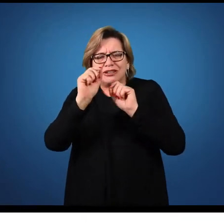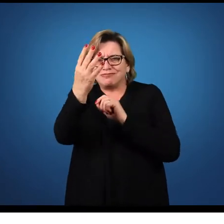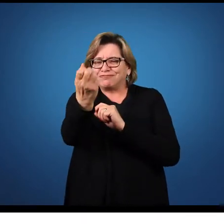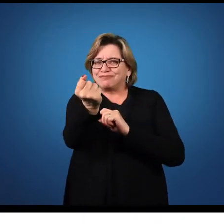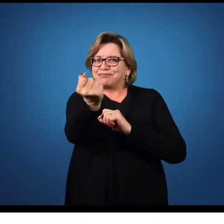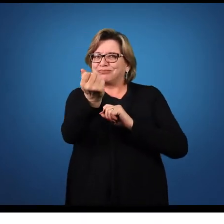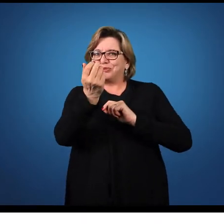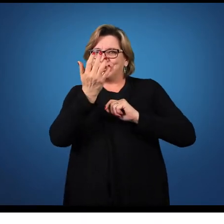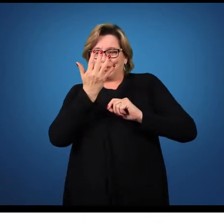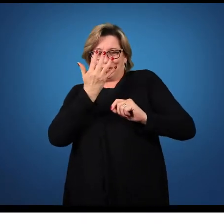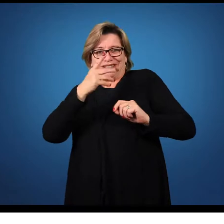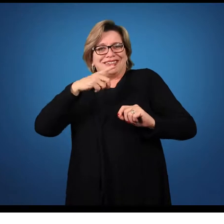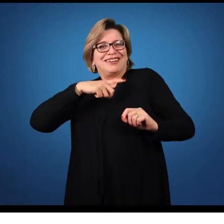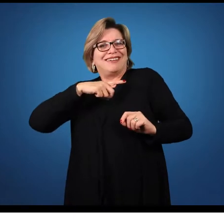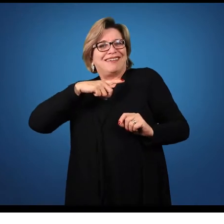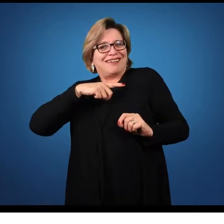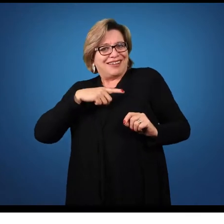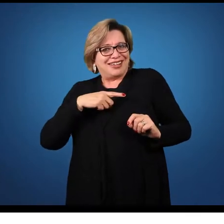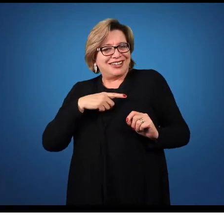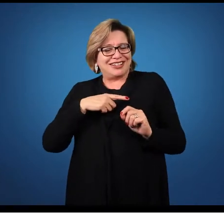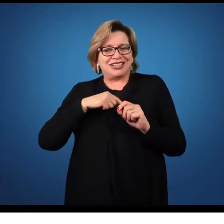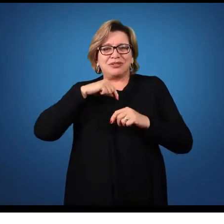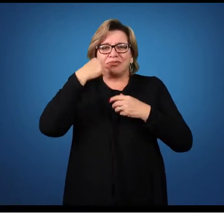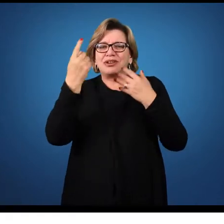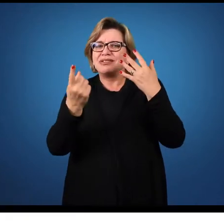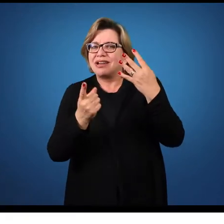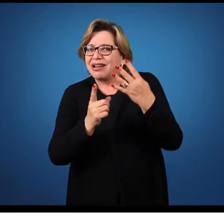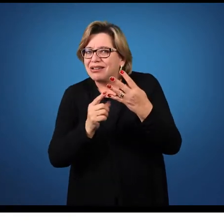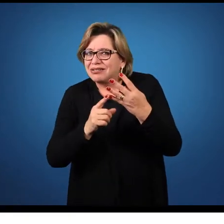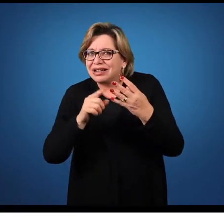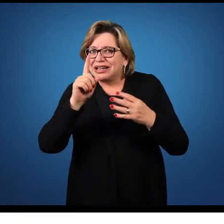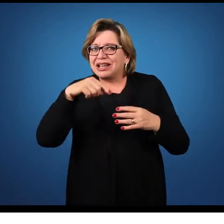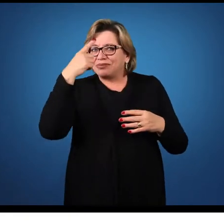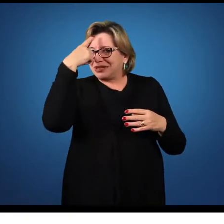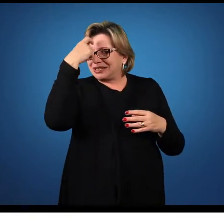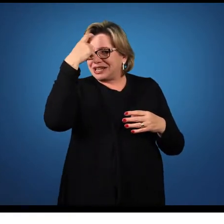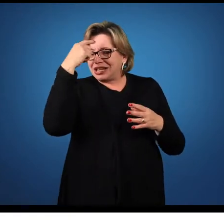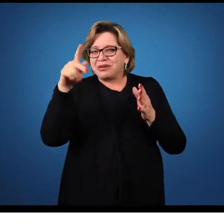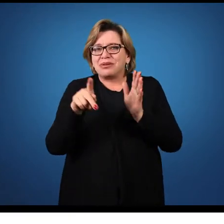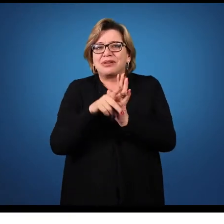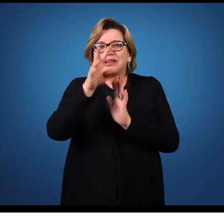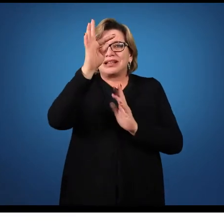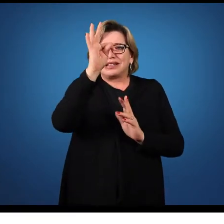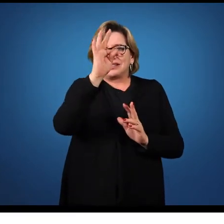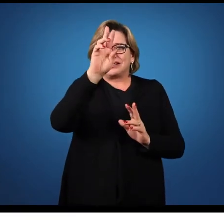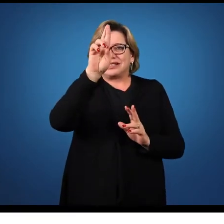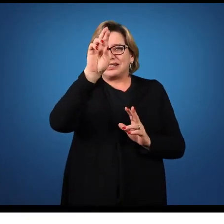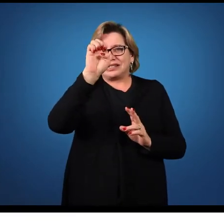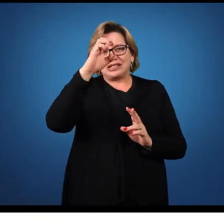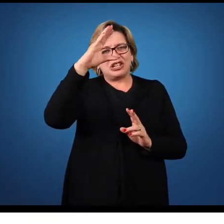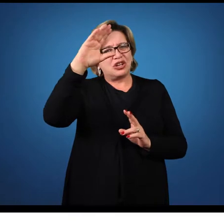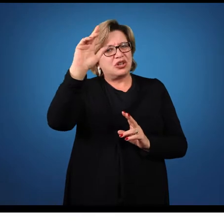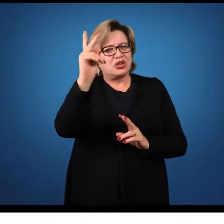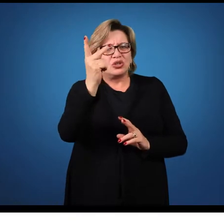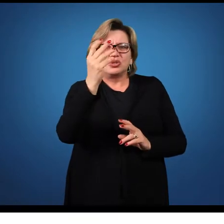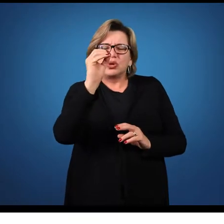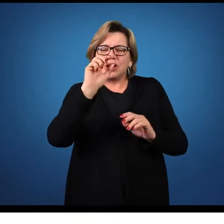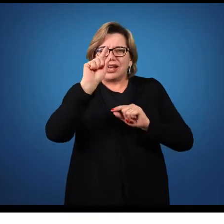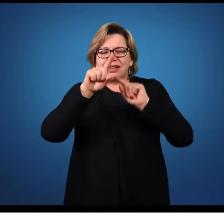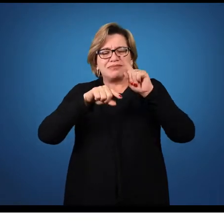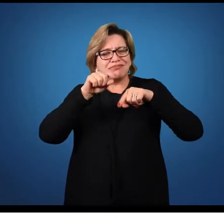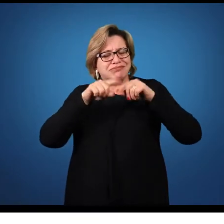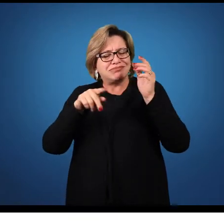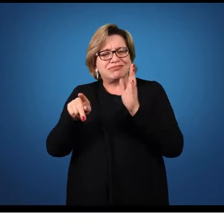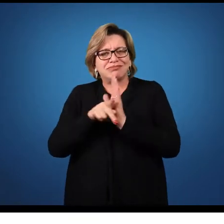menos. No caso de uma quarta etapa, seria uma ideia de trecho. Esse trecho é aquele elemento da